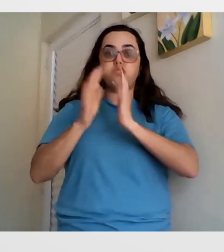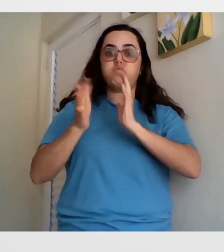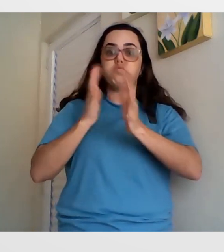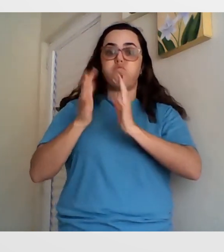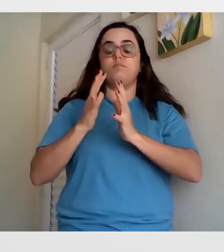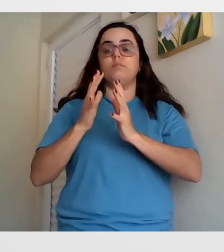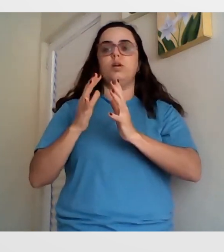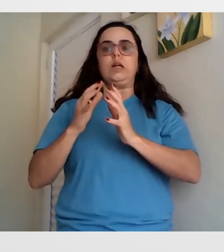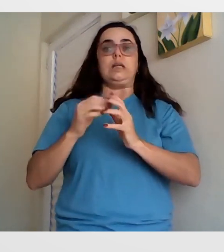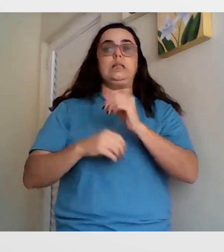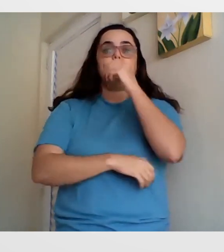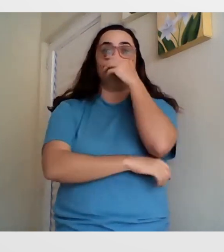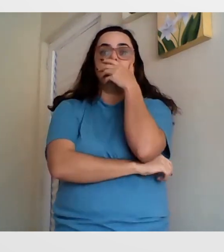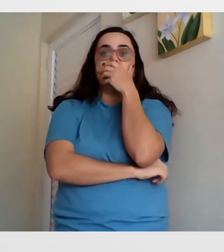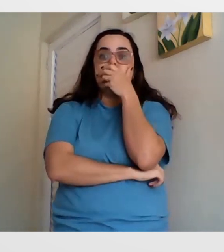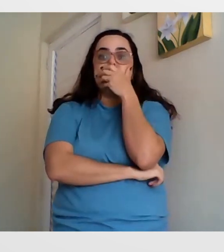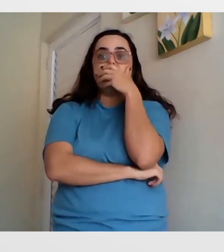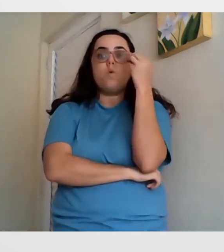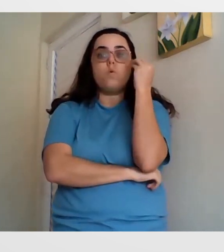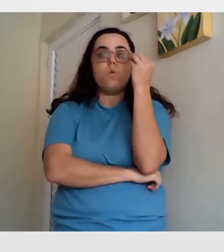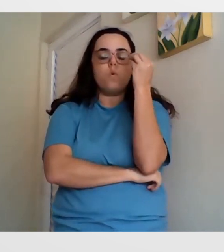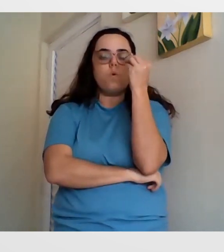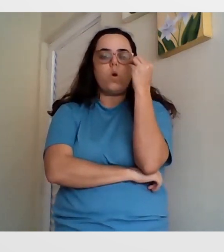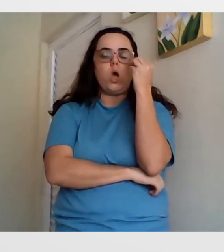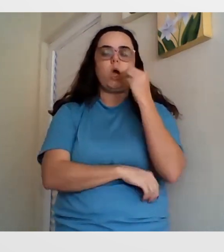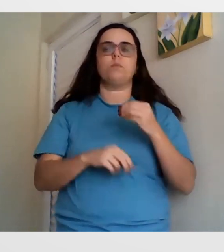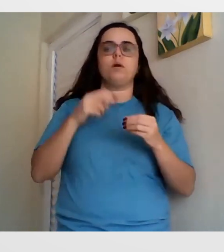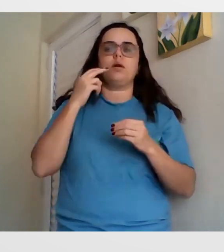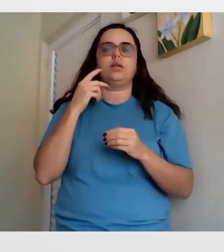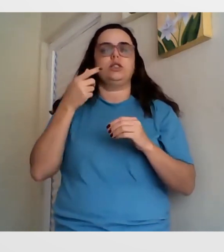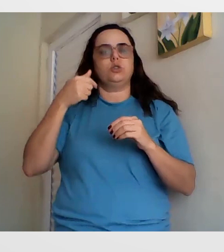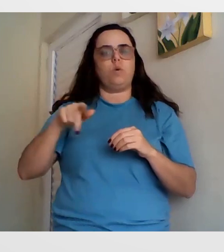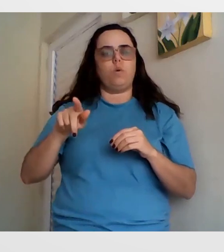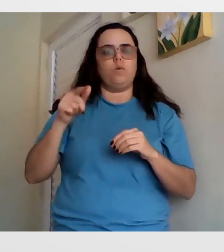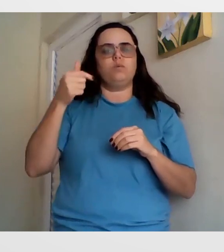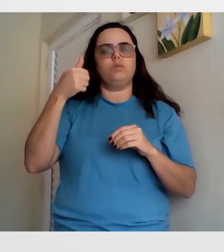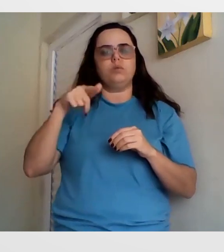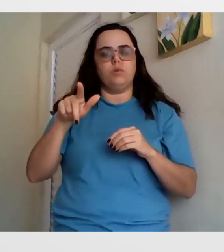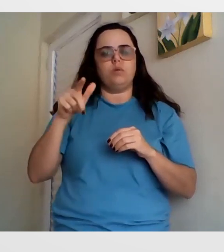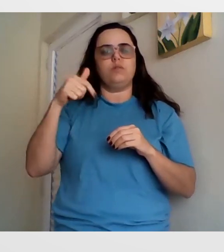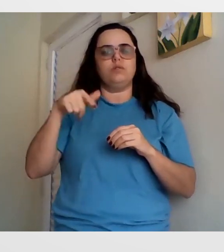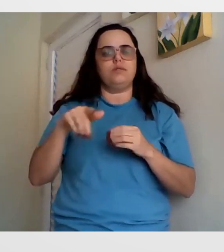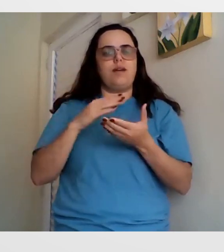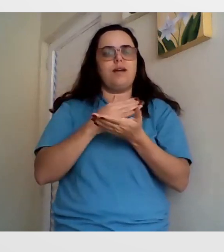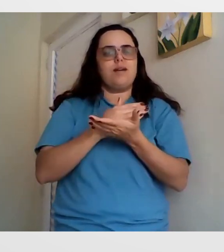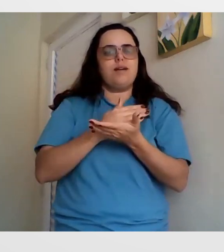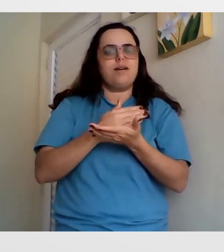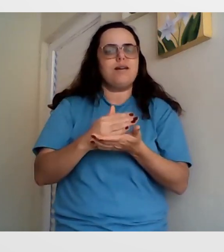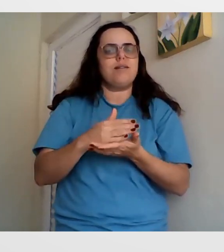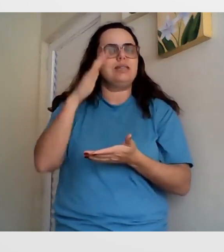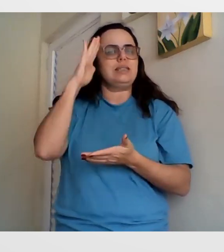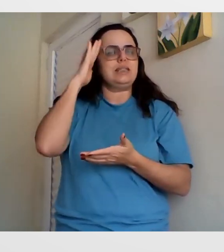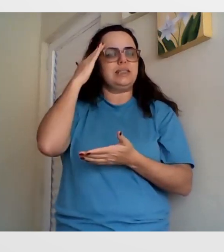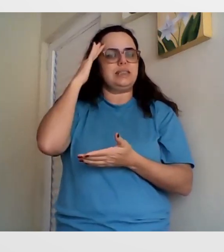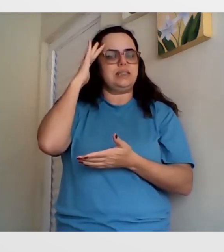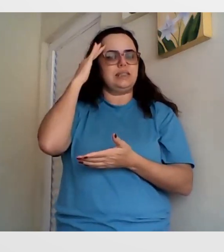E, assim, no começo foi um pouco difícil, eu não conseguia entender muito bem a sinalização. Mas